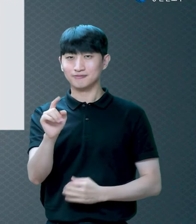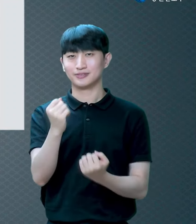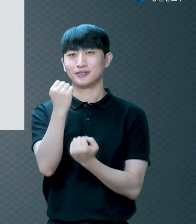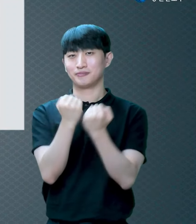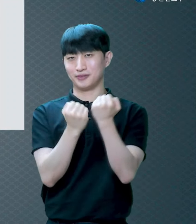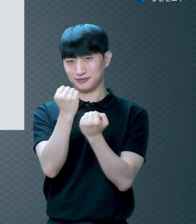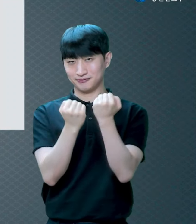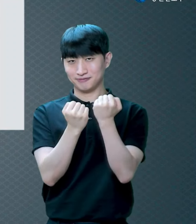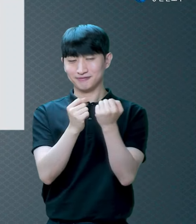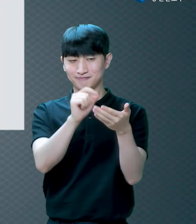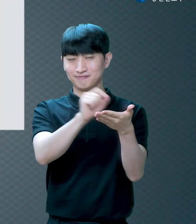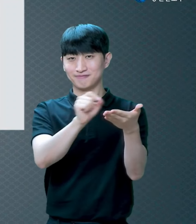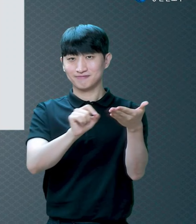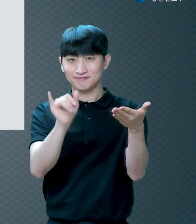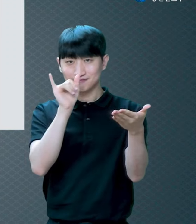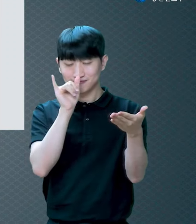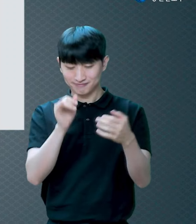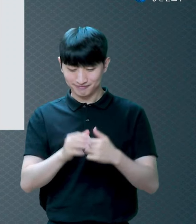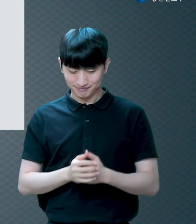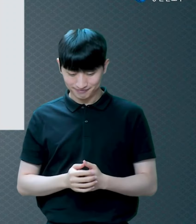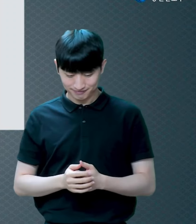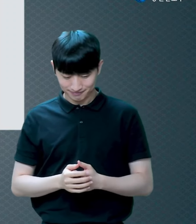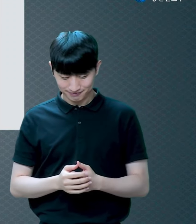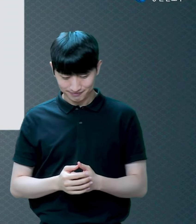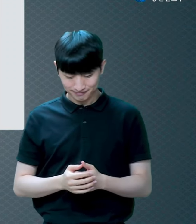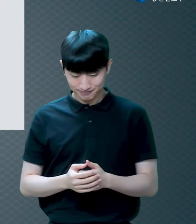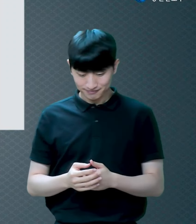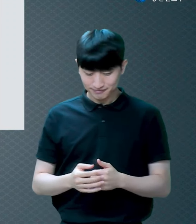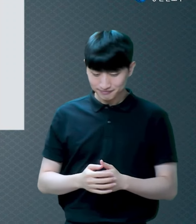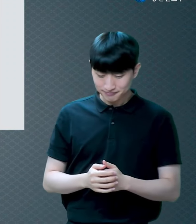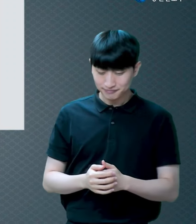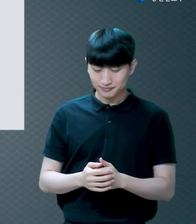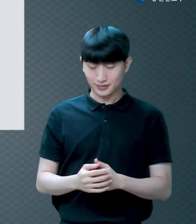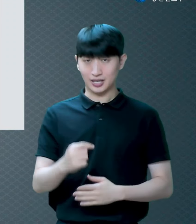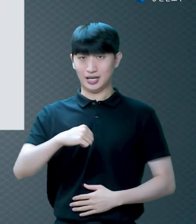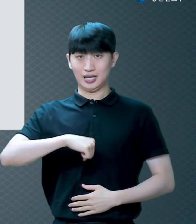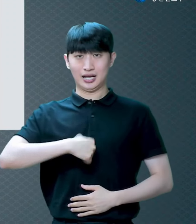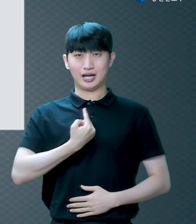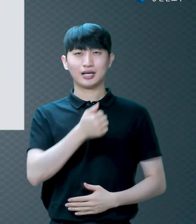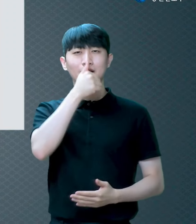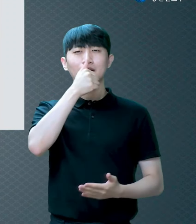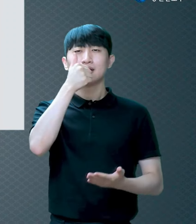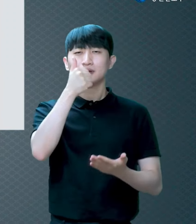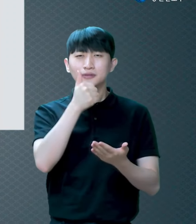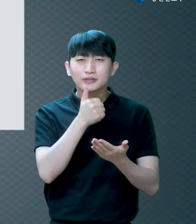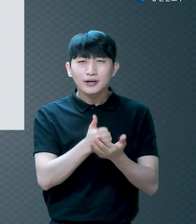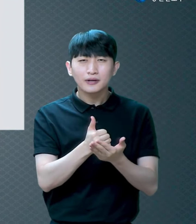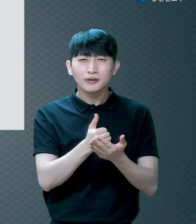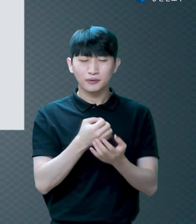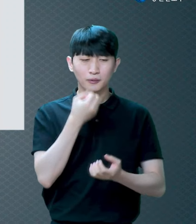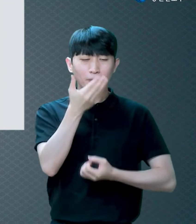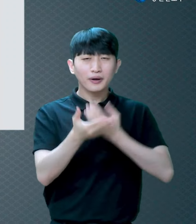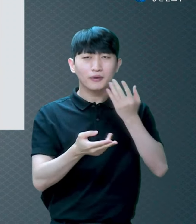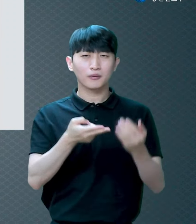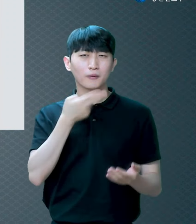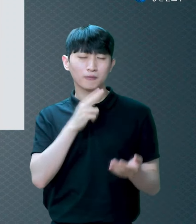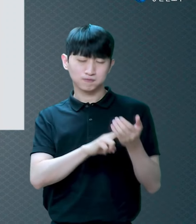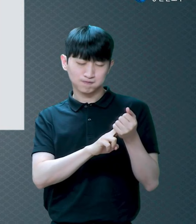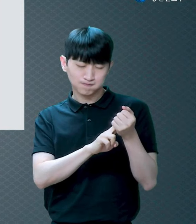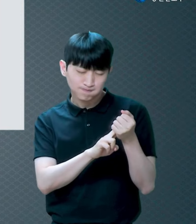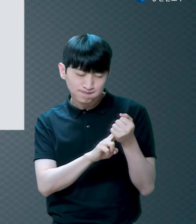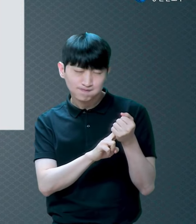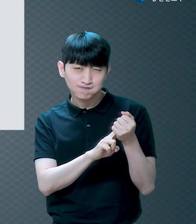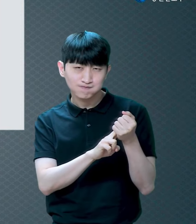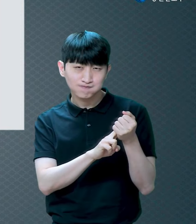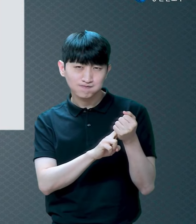여기 13절에 자기의 죄를 숨기는 자는 형통치